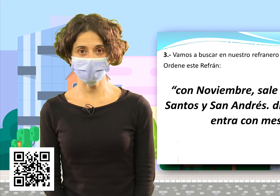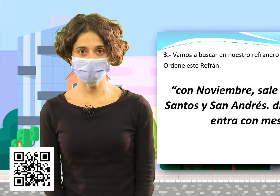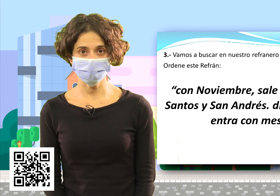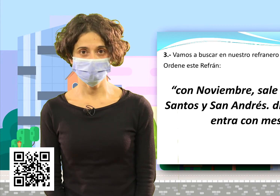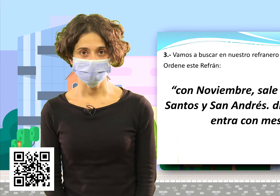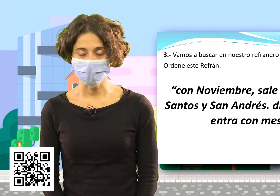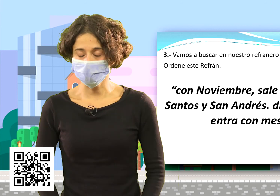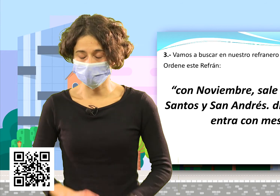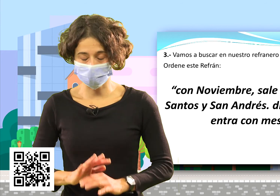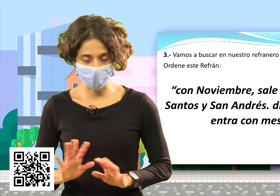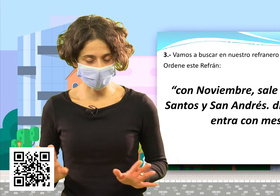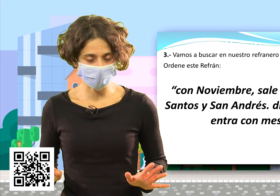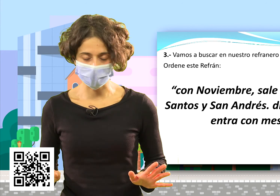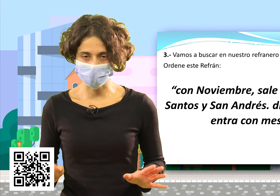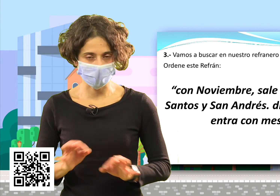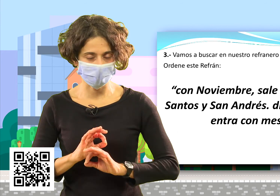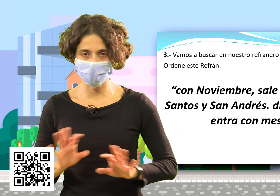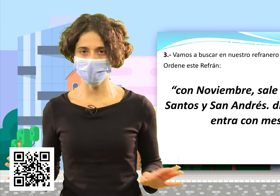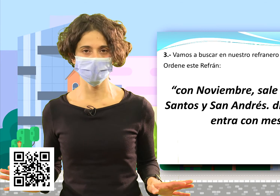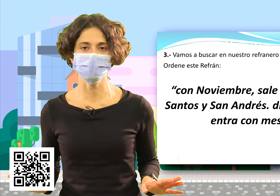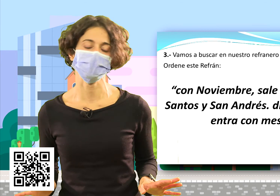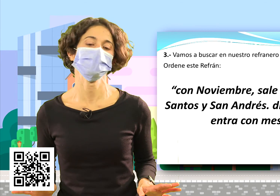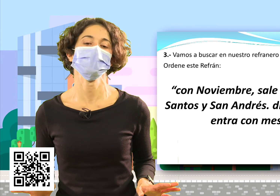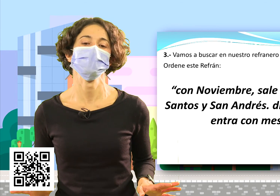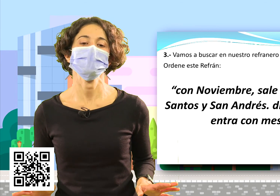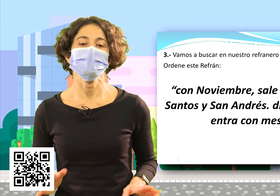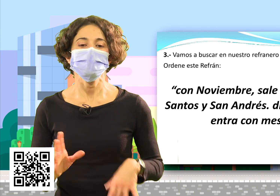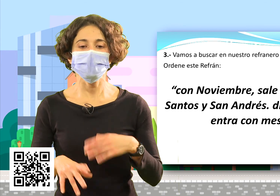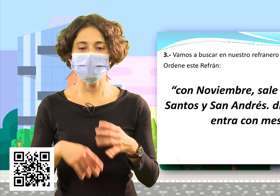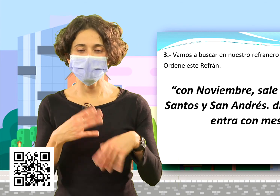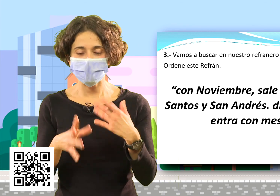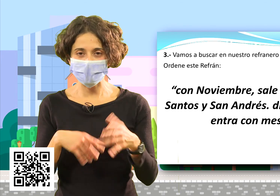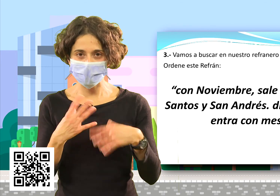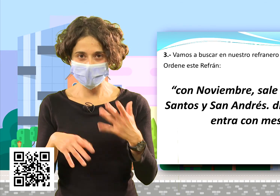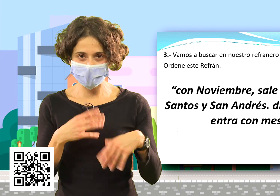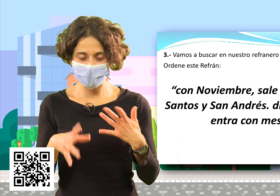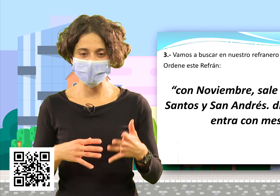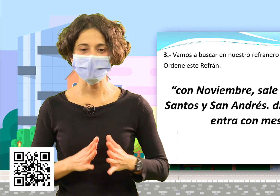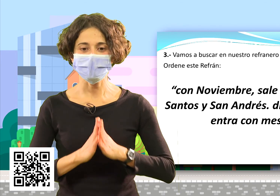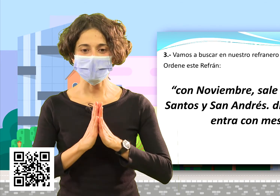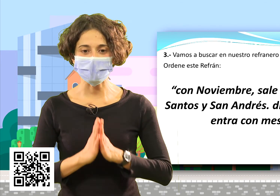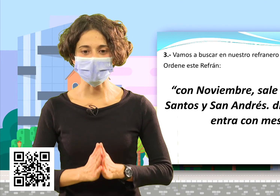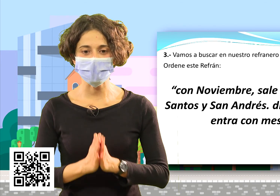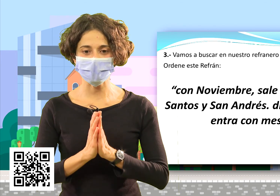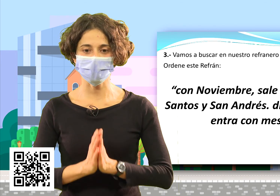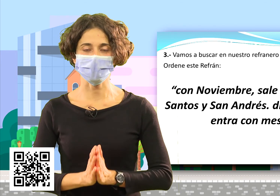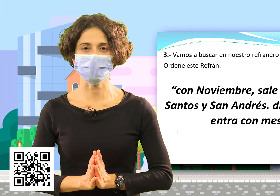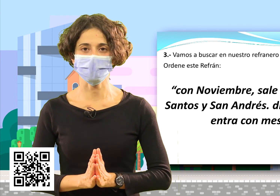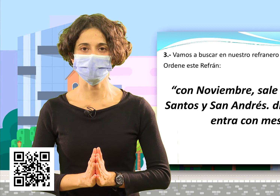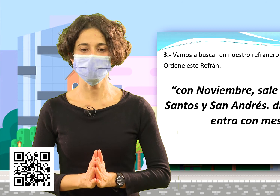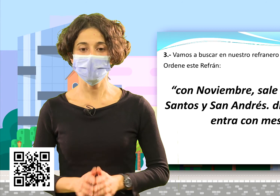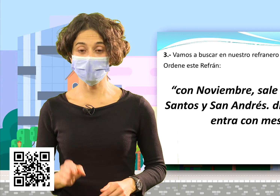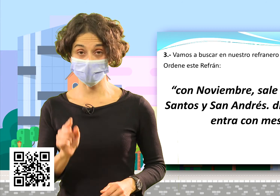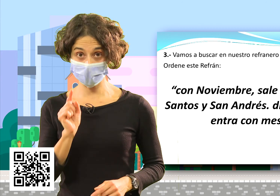con mes. No sé yo ustedes, pero yo a esto no le veo ningún sentido. Vamos a darle vueltas y a ver lo que